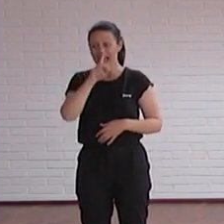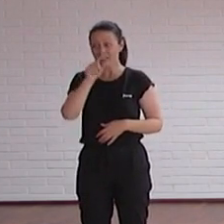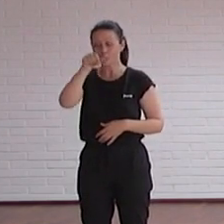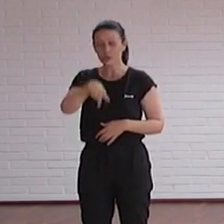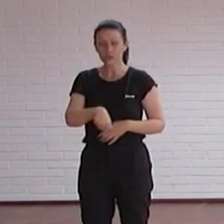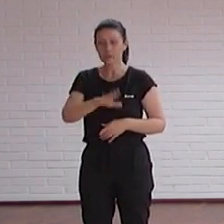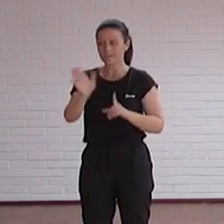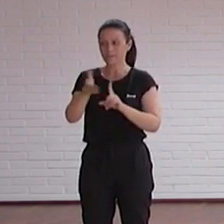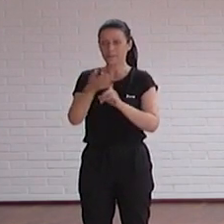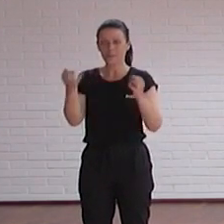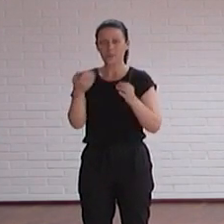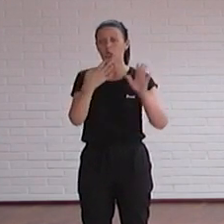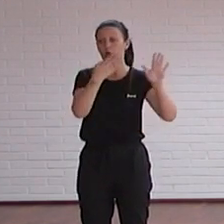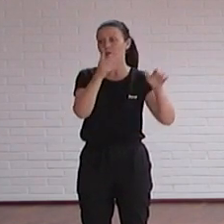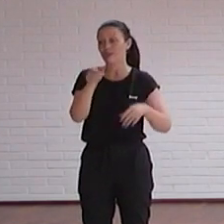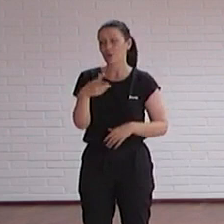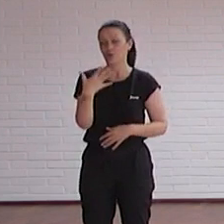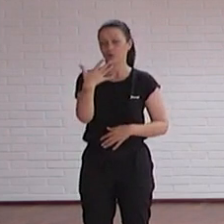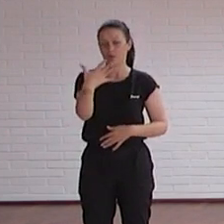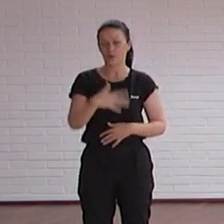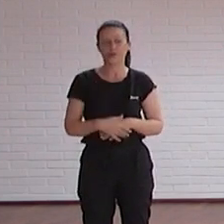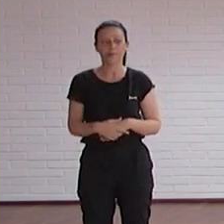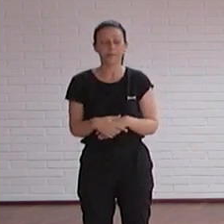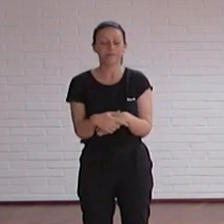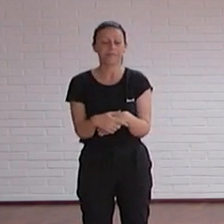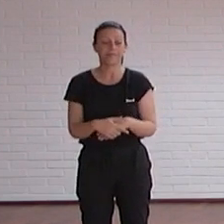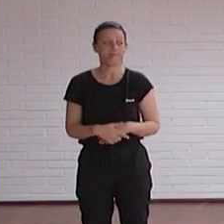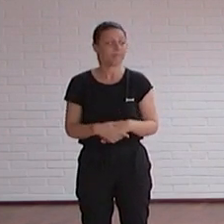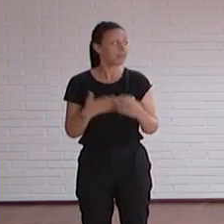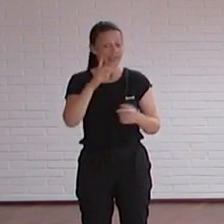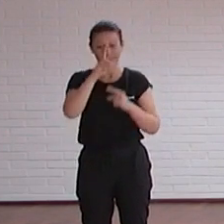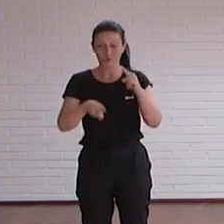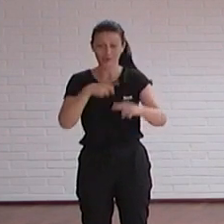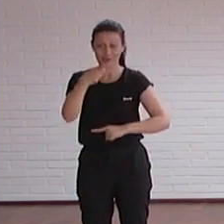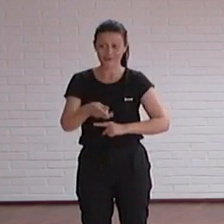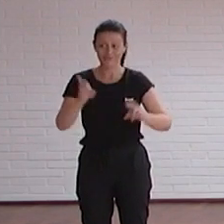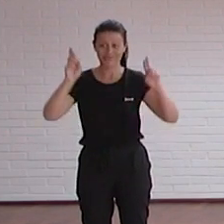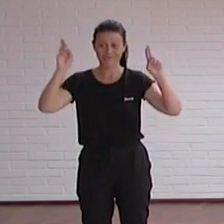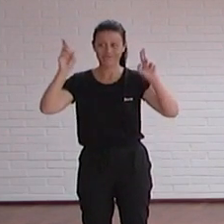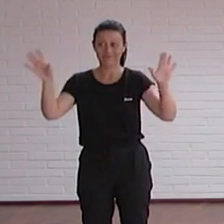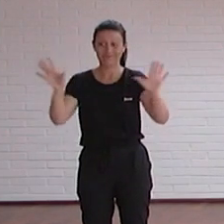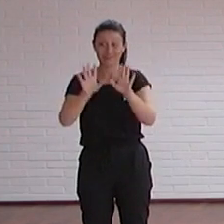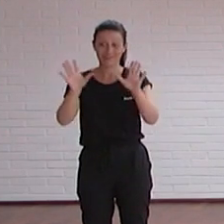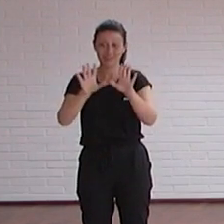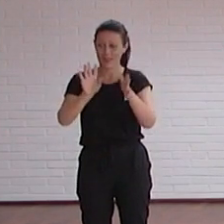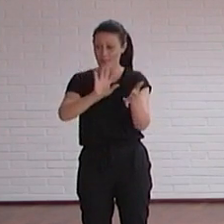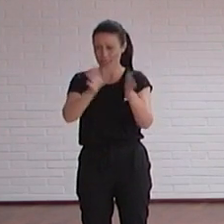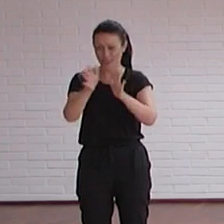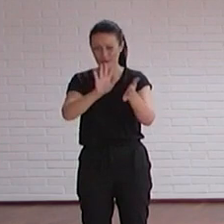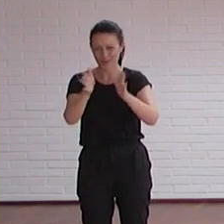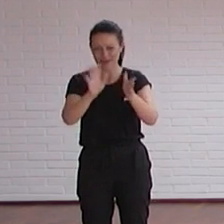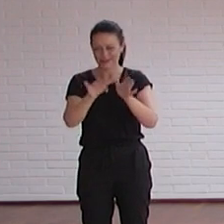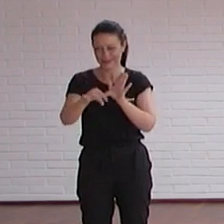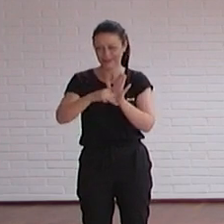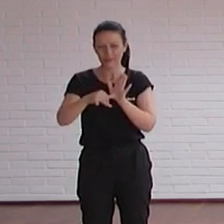año hemos alcanzado ya el 9,5. Para la revisión del año que viene esperamos llegar al 10 o rozarlo, así que estamos ya